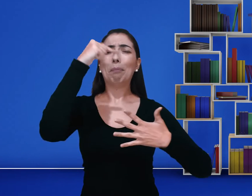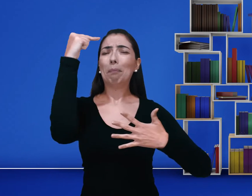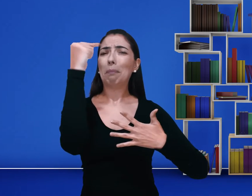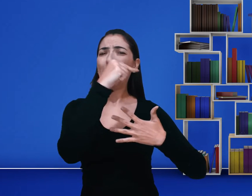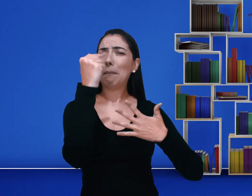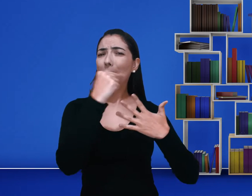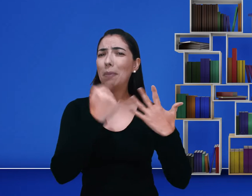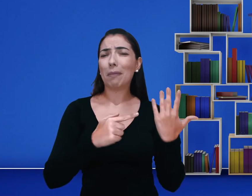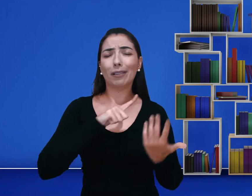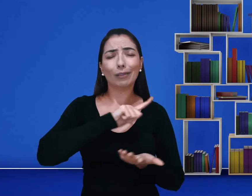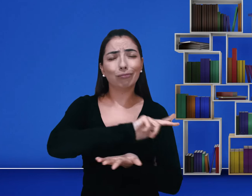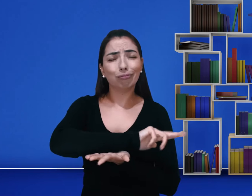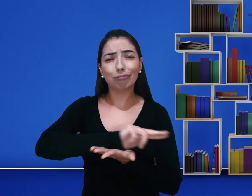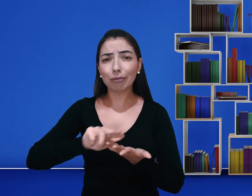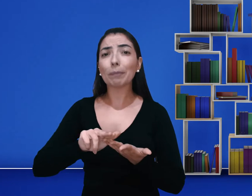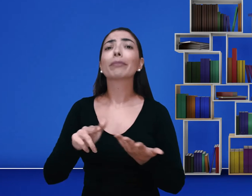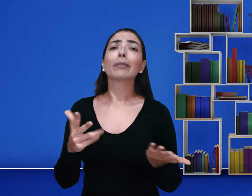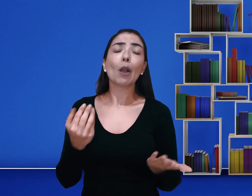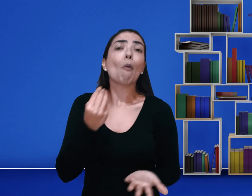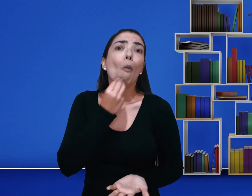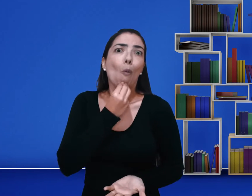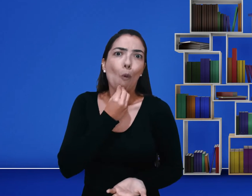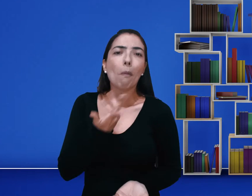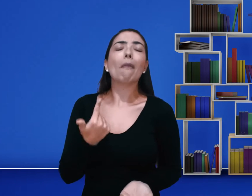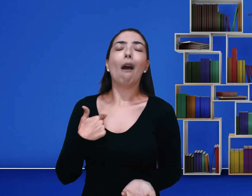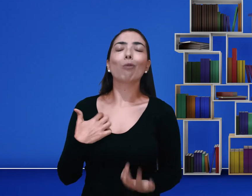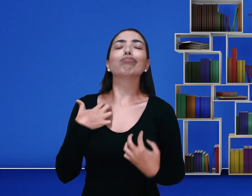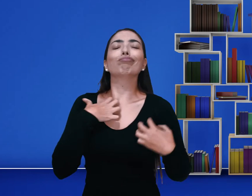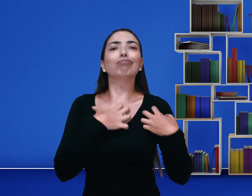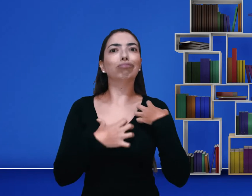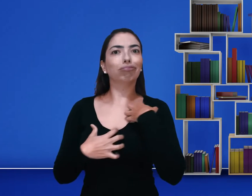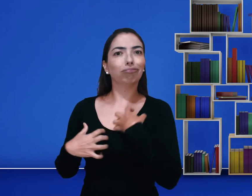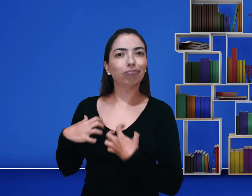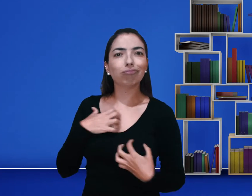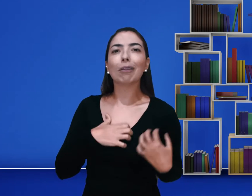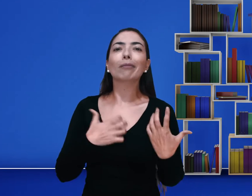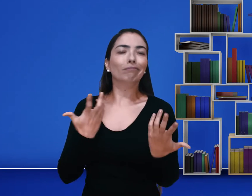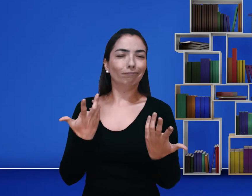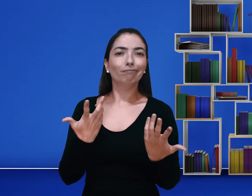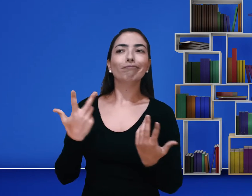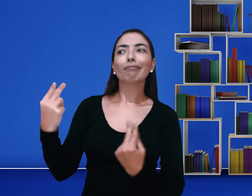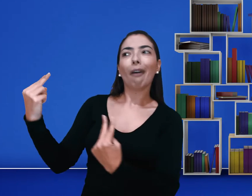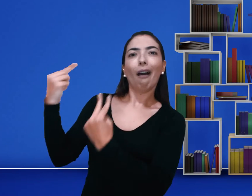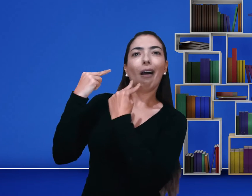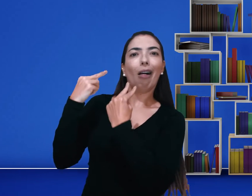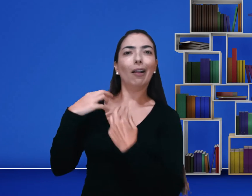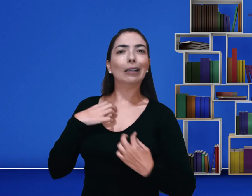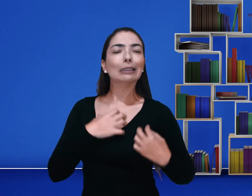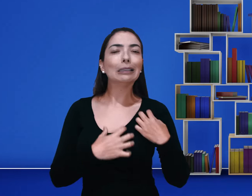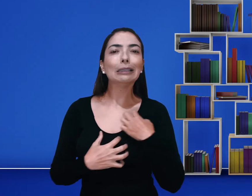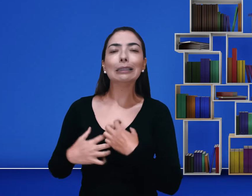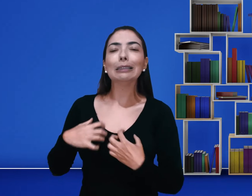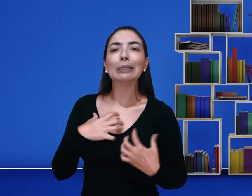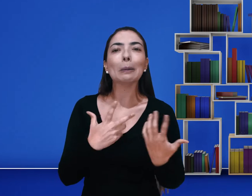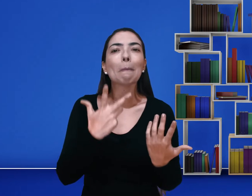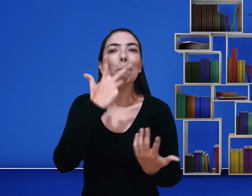deles, várias, várias vezes. E isso me fazia me sentir muito incomodada com esses